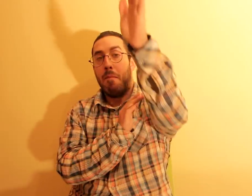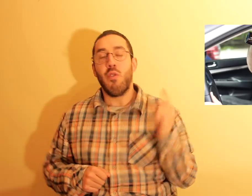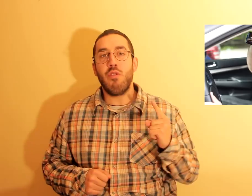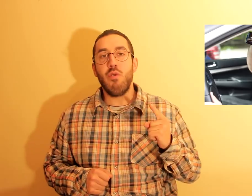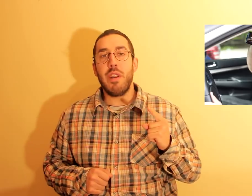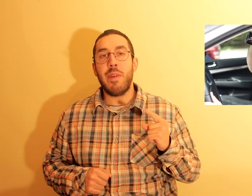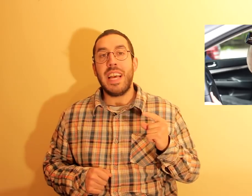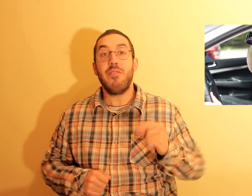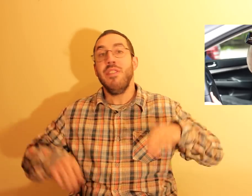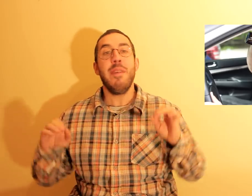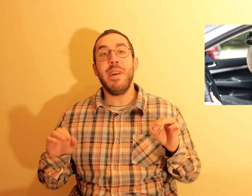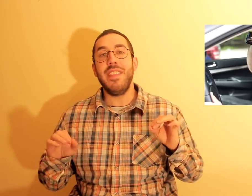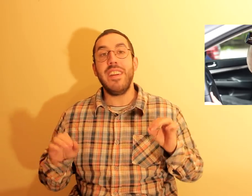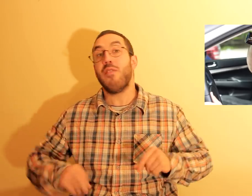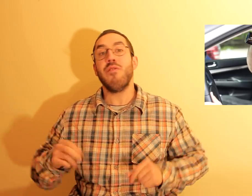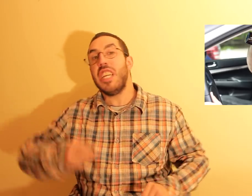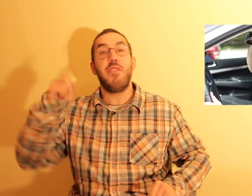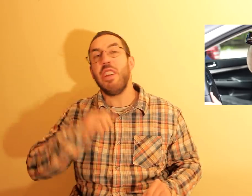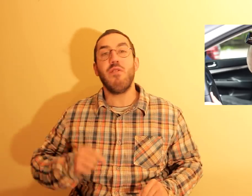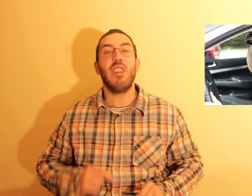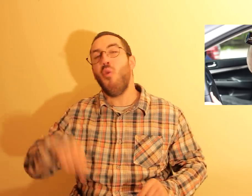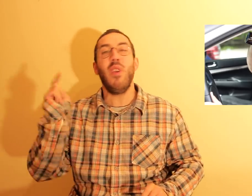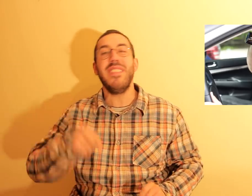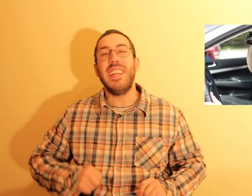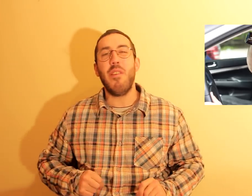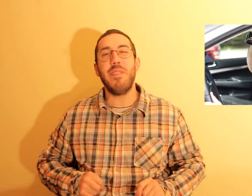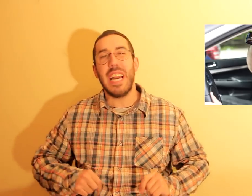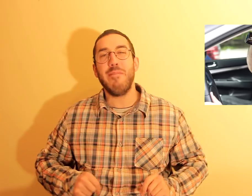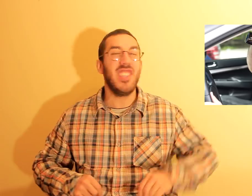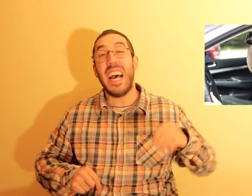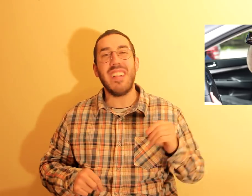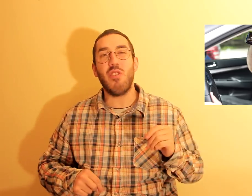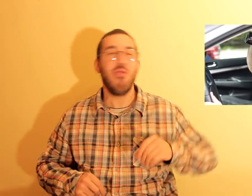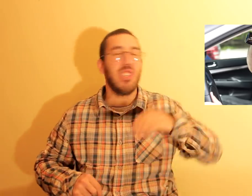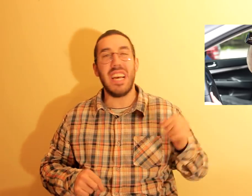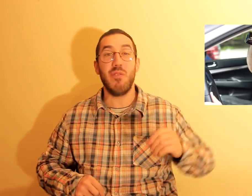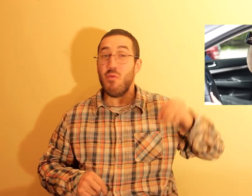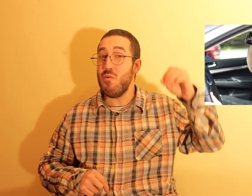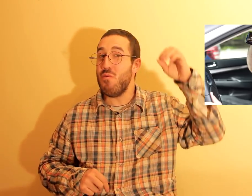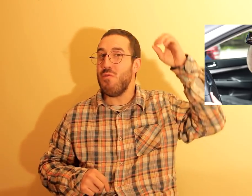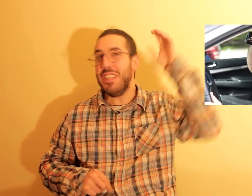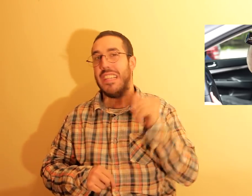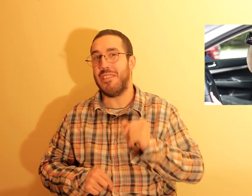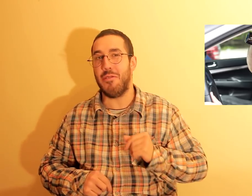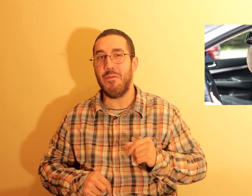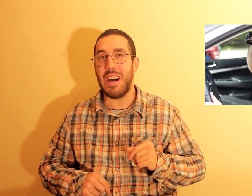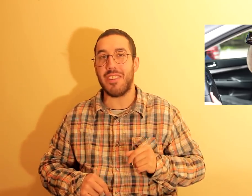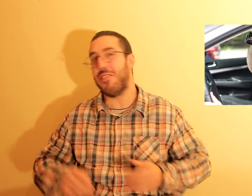Condutor apanhado na madeira com 3,49 gramas de álcool no sangue. Ui, tanto álcool,